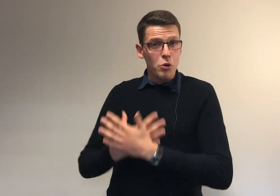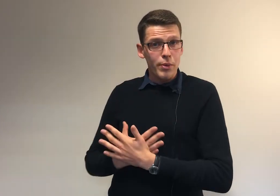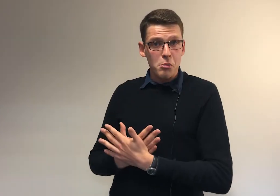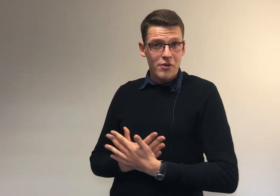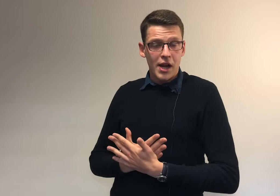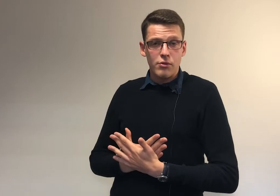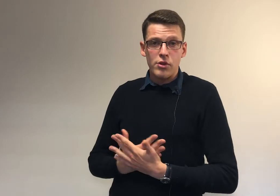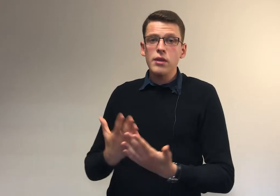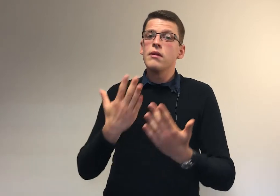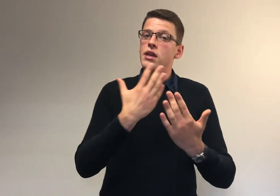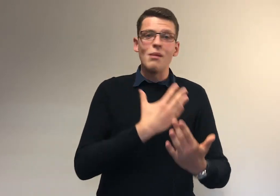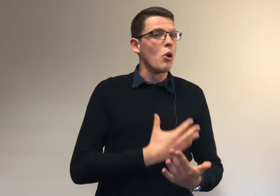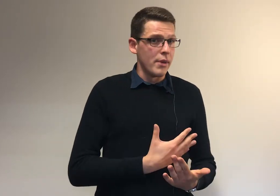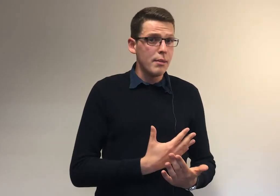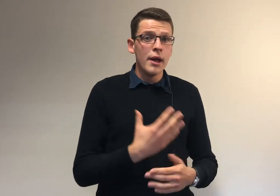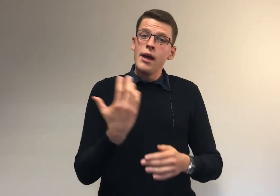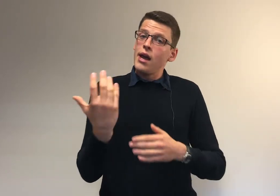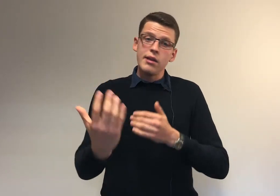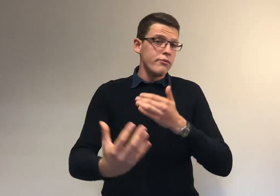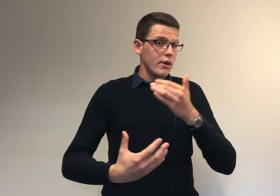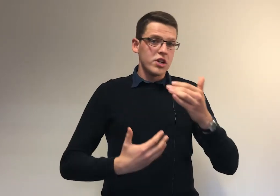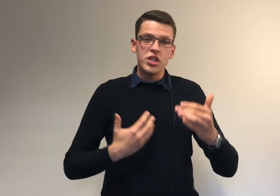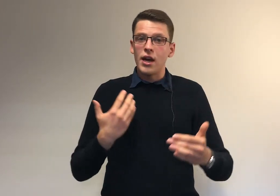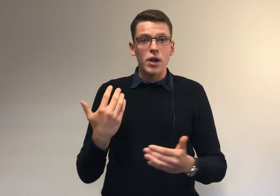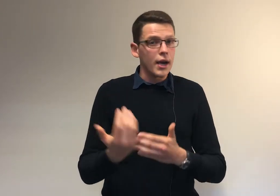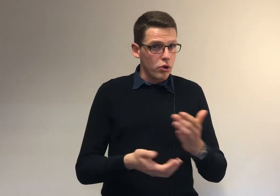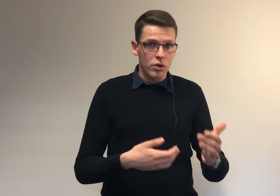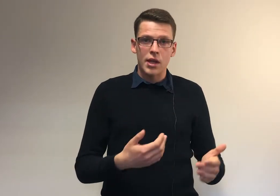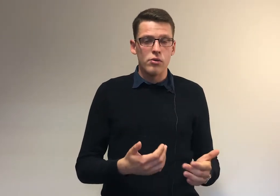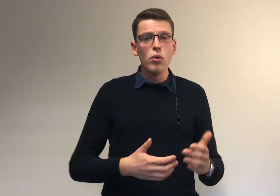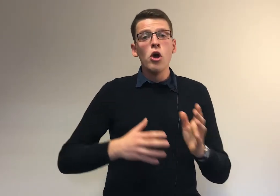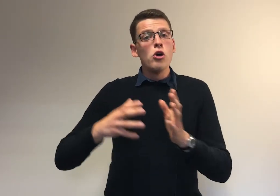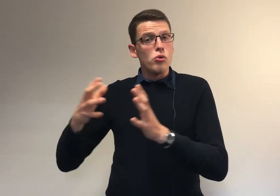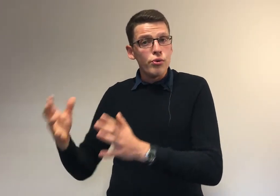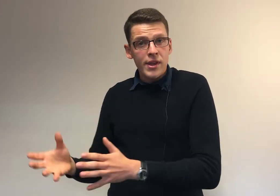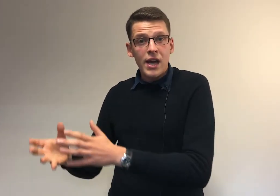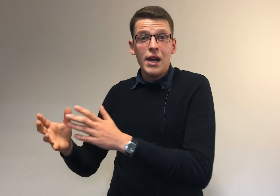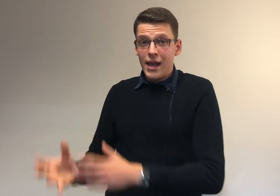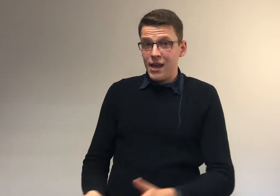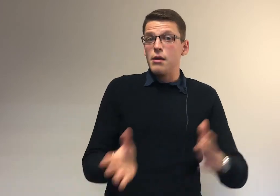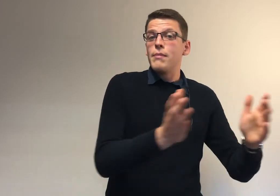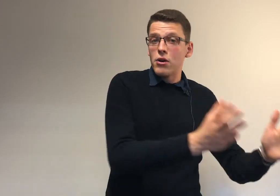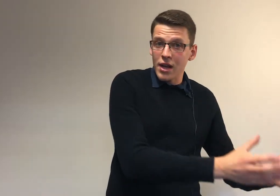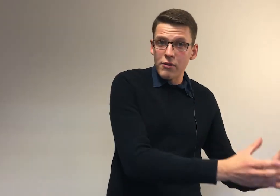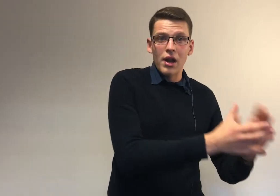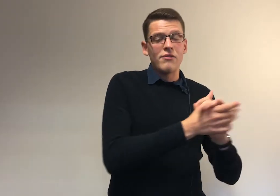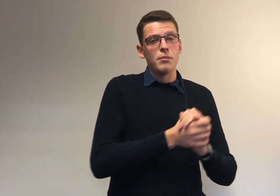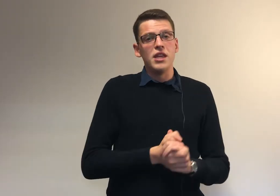'accompagnement vers la réussite, il y moi-même, et s'il faut réfléchir à une réorientation, l'UCL et ma collègue Fioré Laflamini